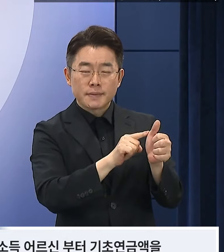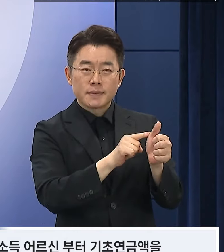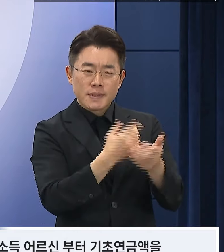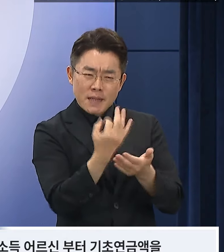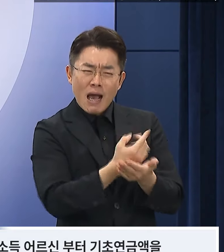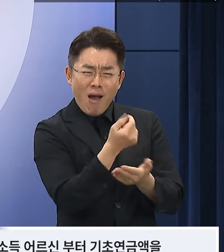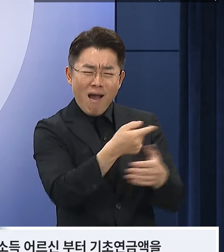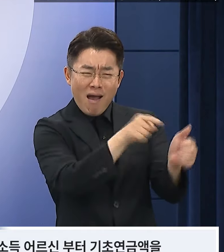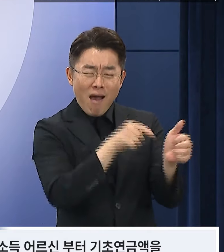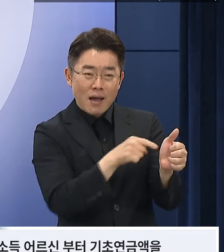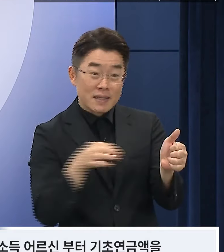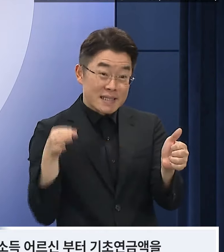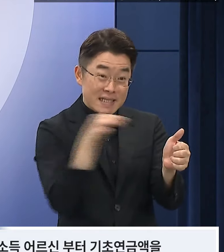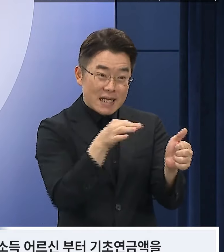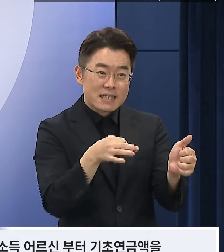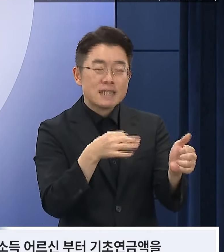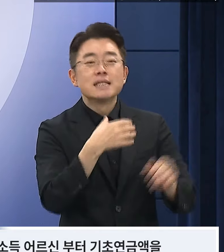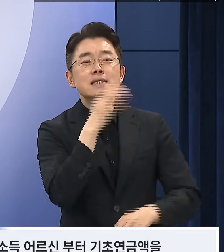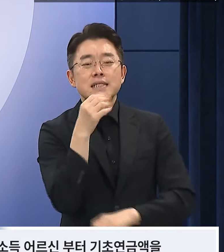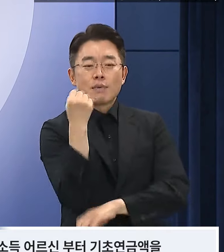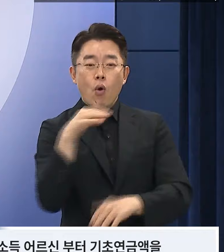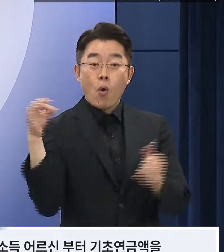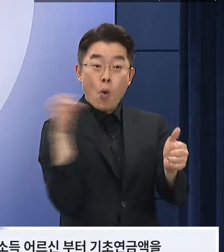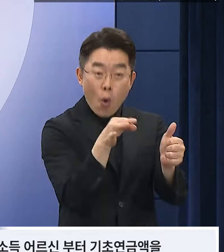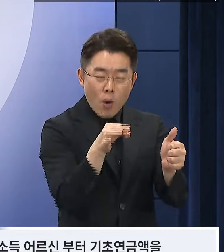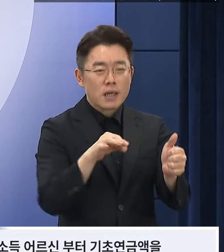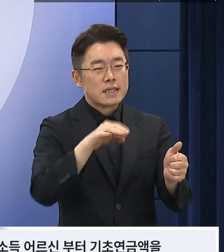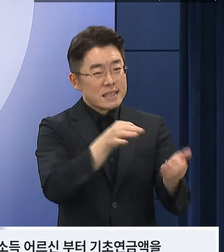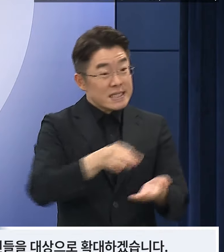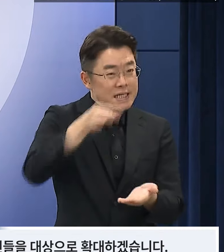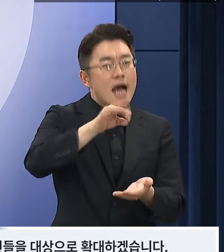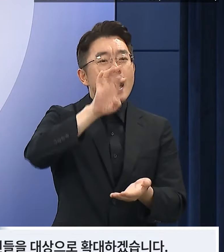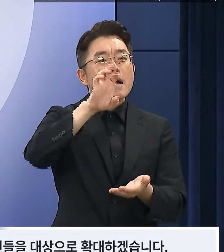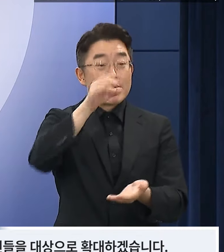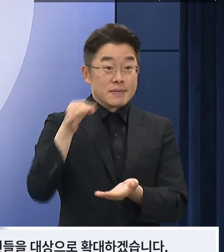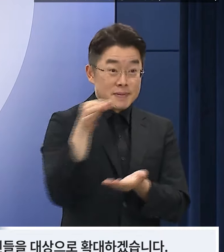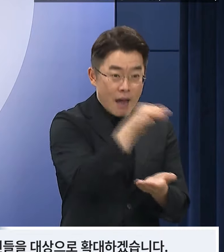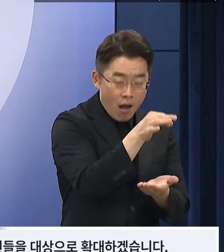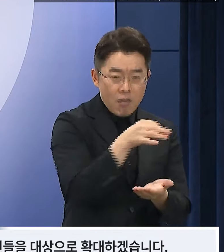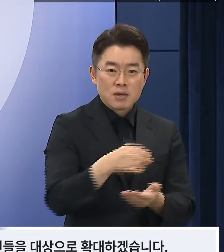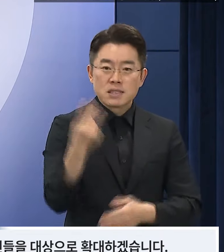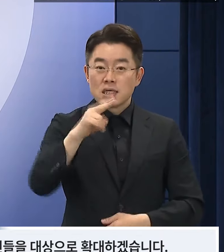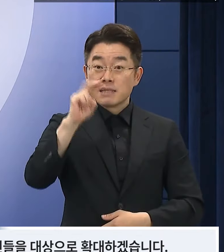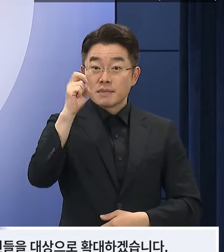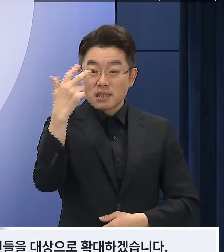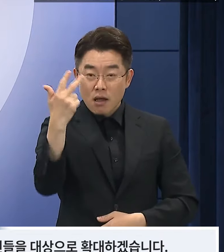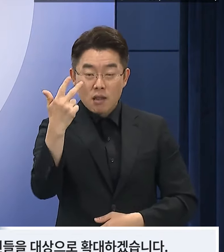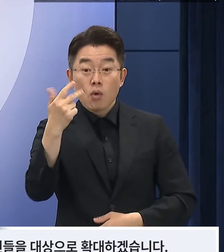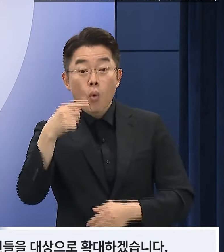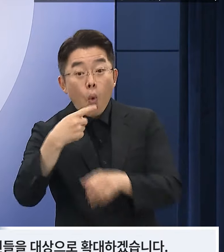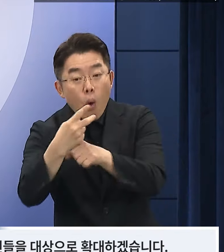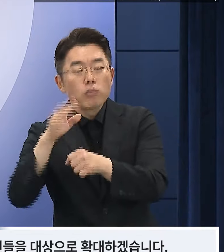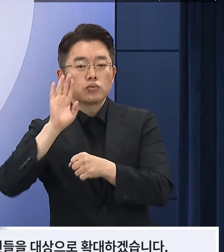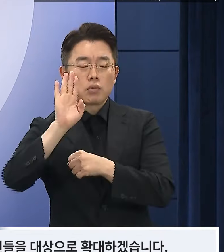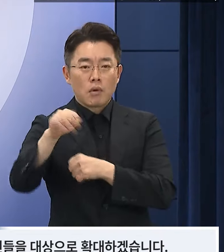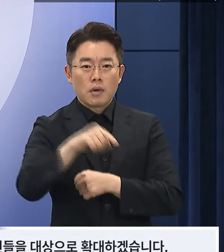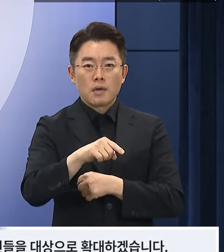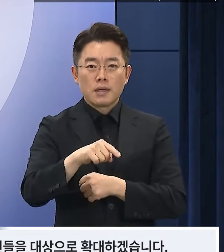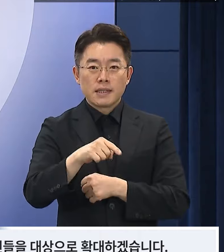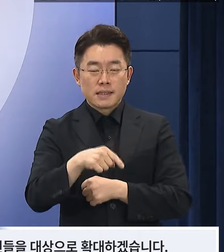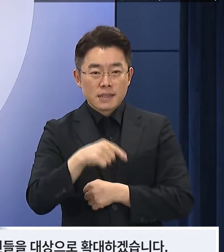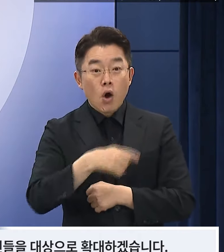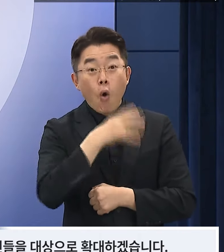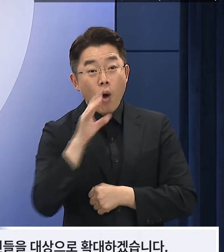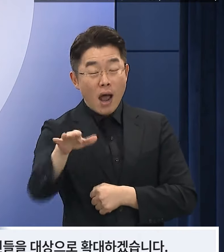기초연금액을 40만원으로 인상하고 그 다음해부터는 기초연금을 받으시는 모든